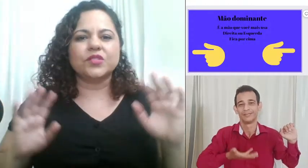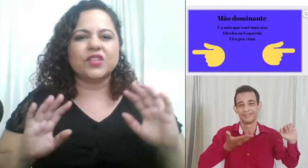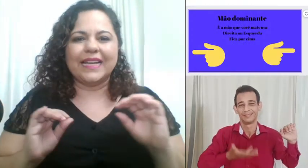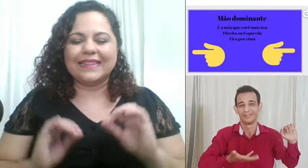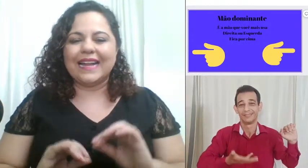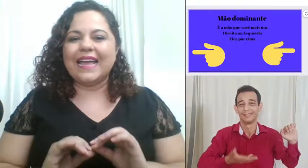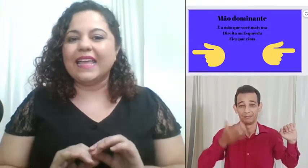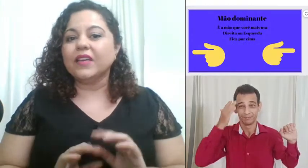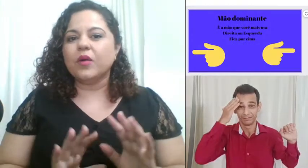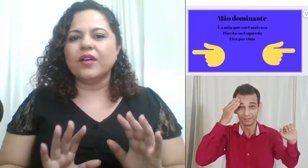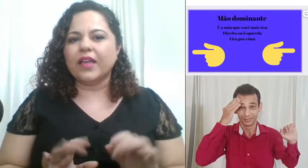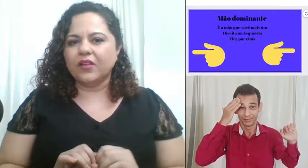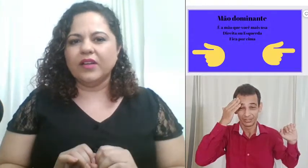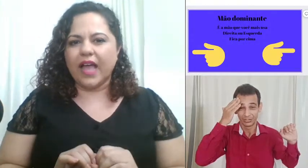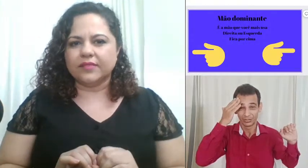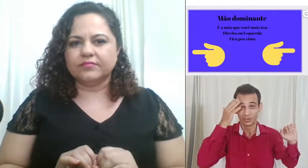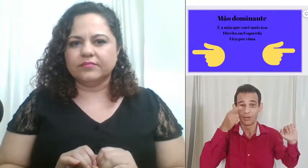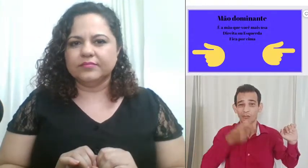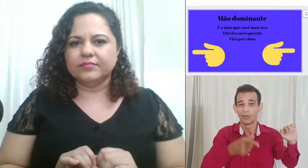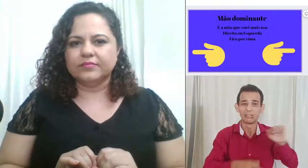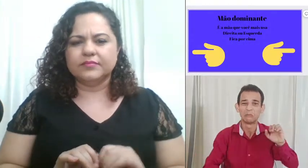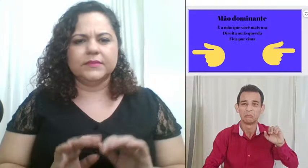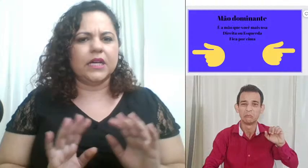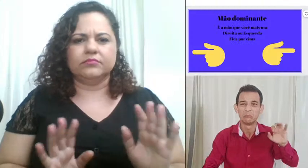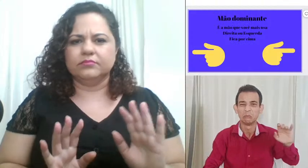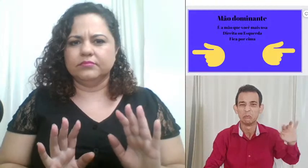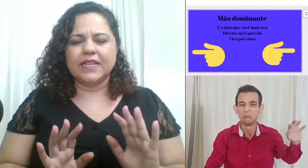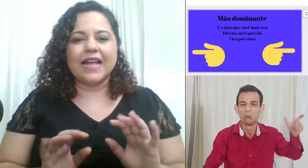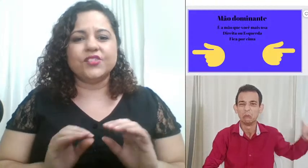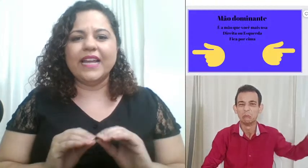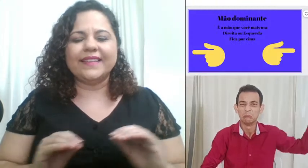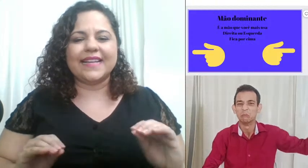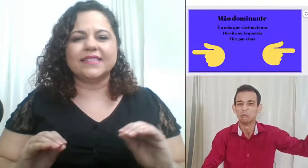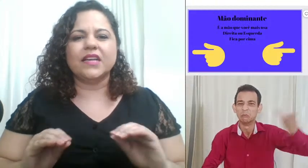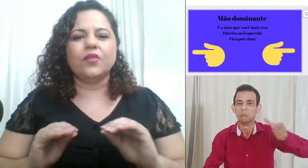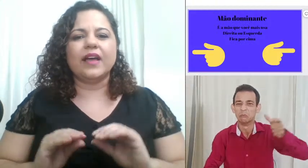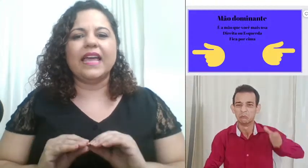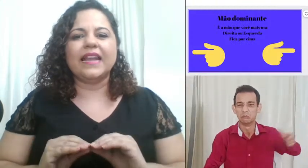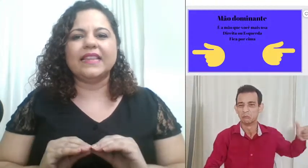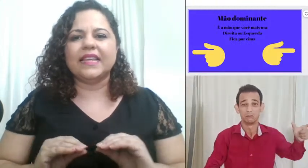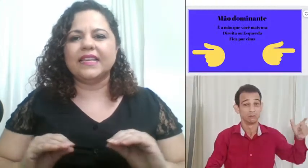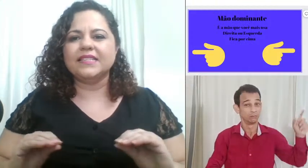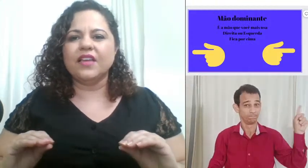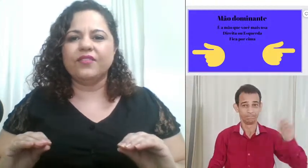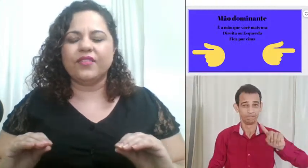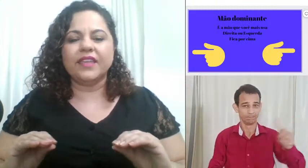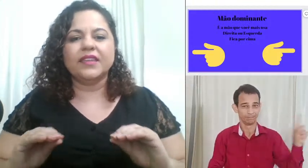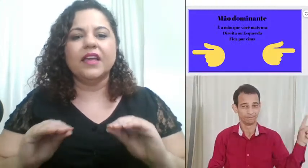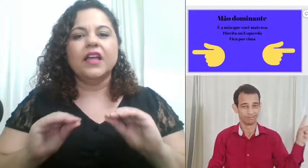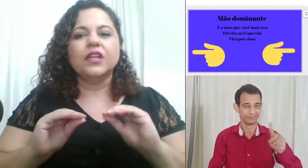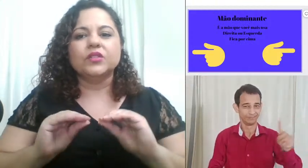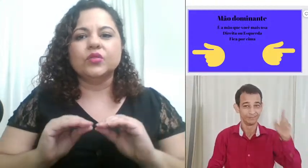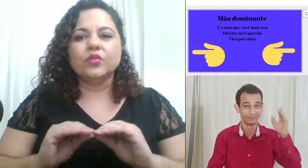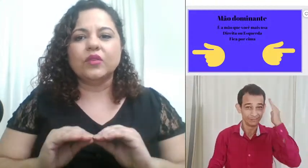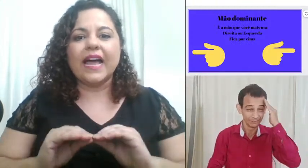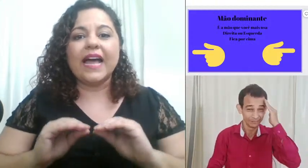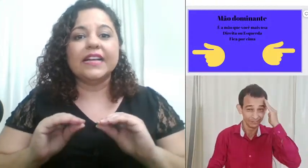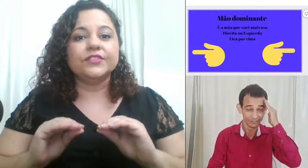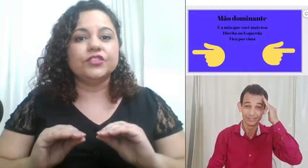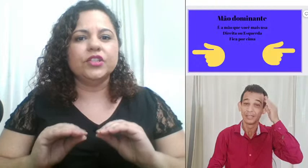soletrar em qualquer lugar não a soletração ela tem que ser feita num lugar de